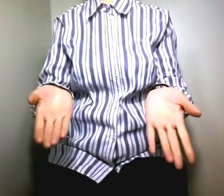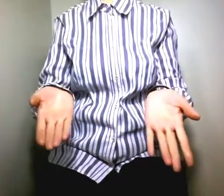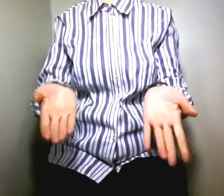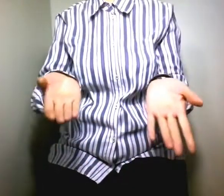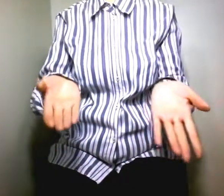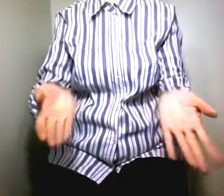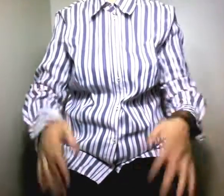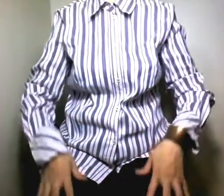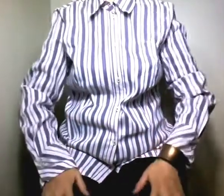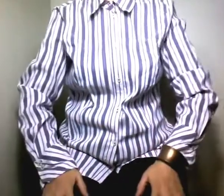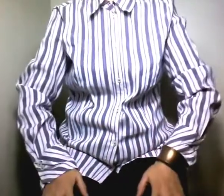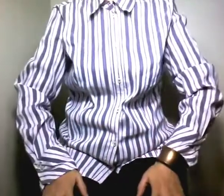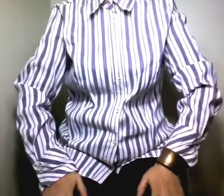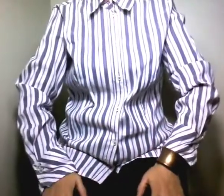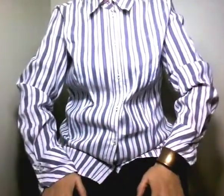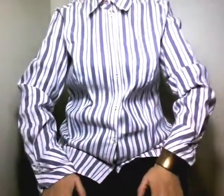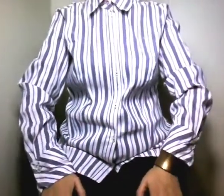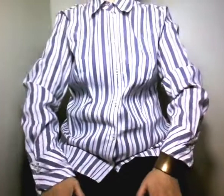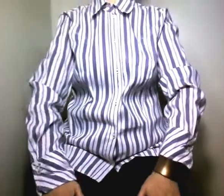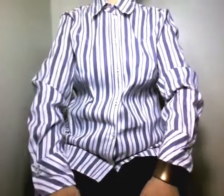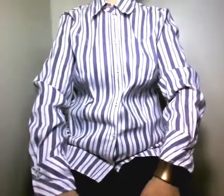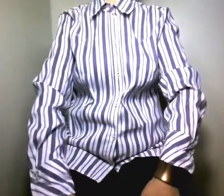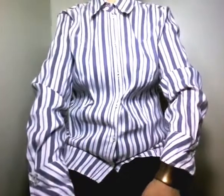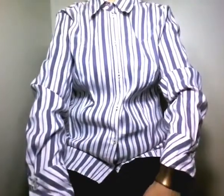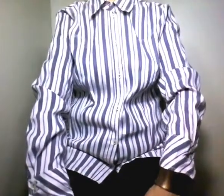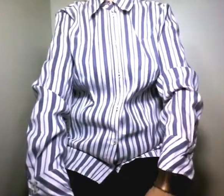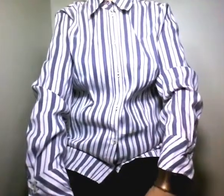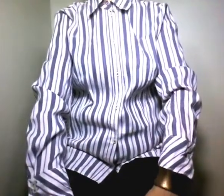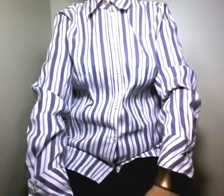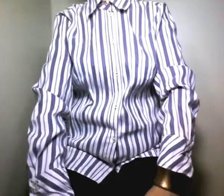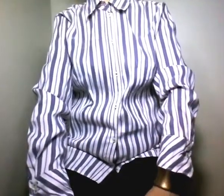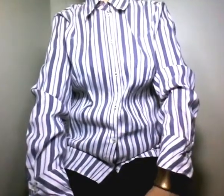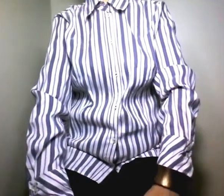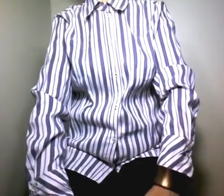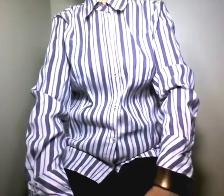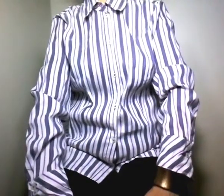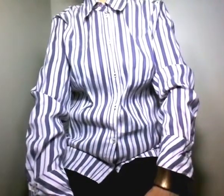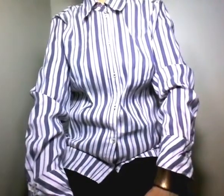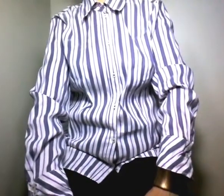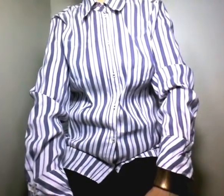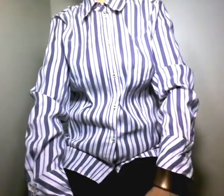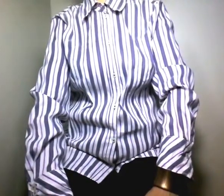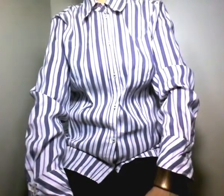فائدة طبعا على الجميع شكرا لكم في موضوعنا هذا سوف